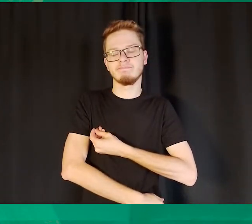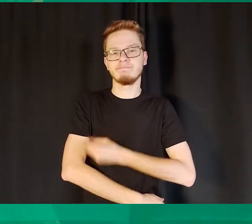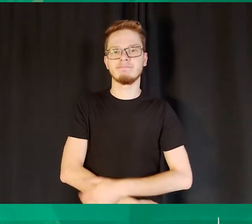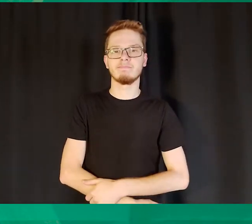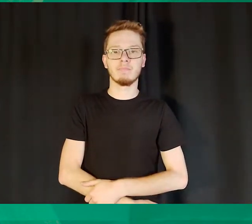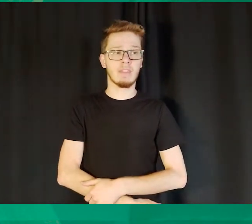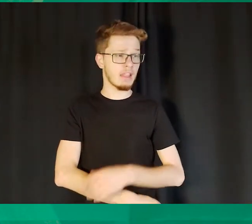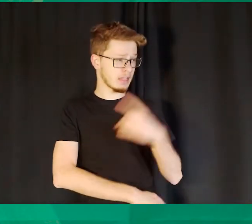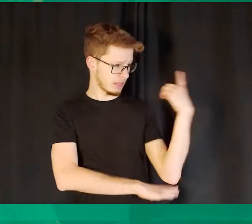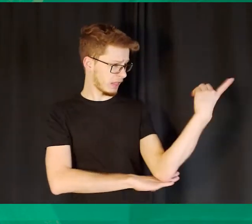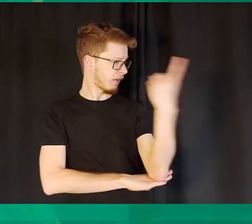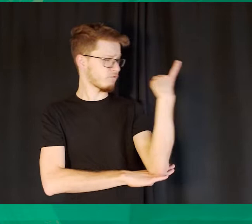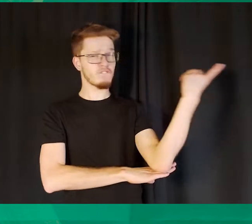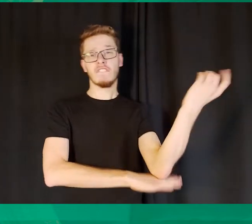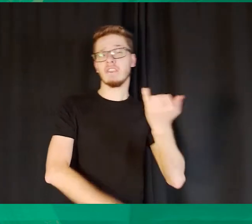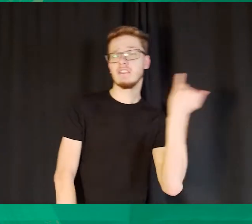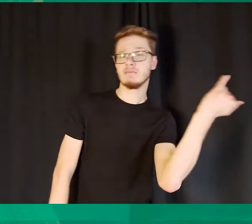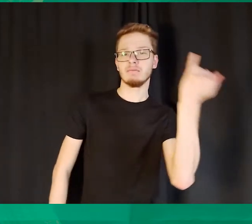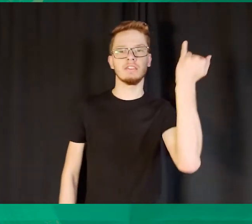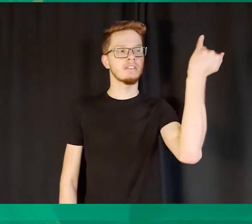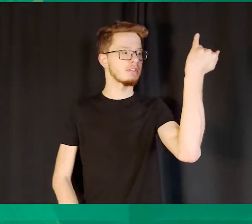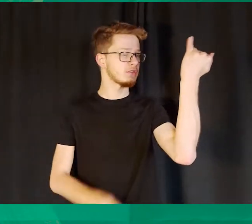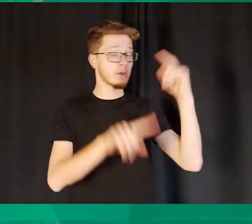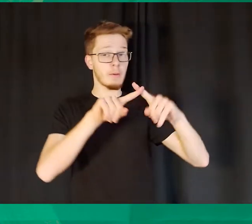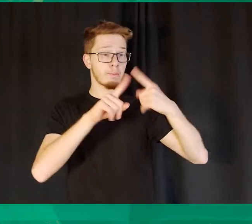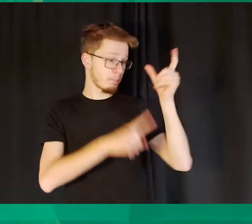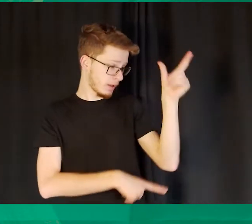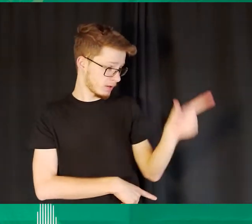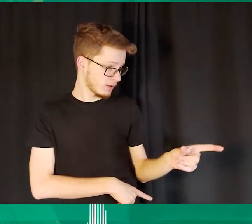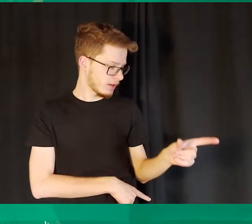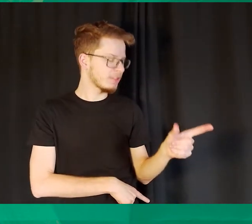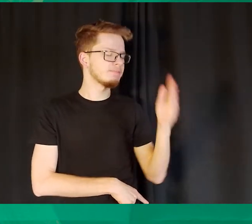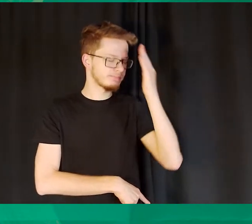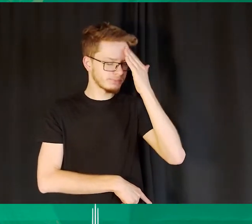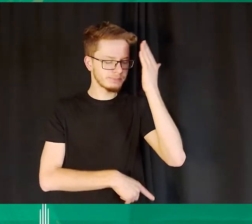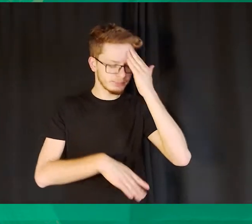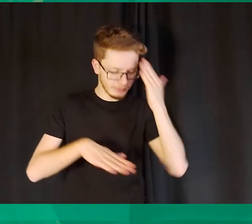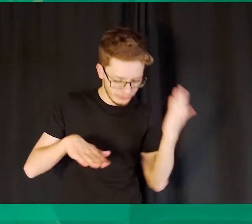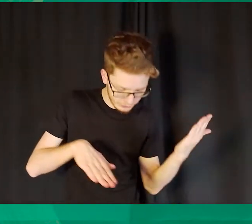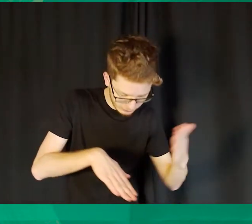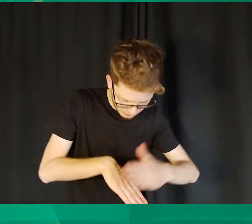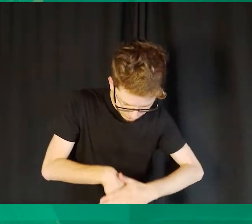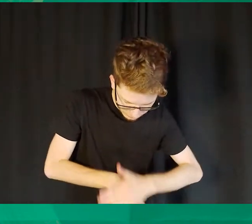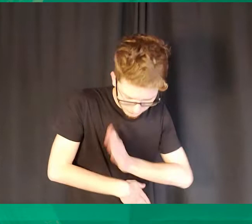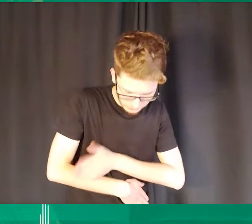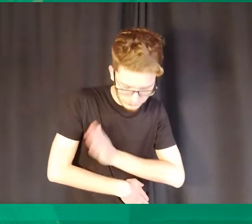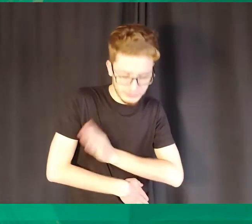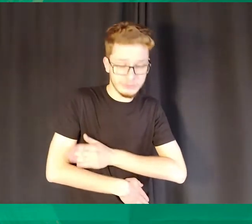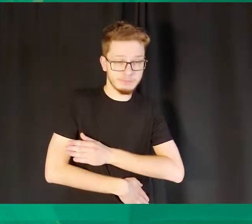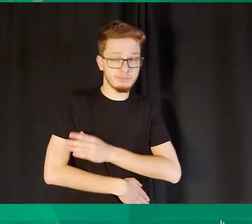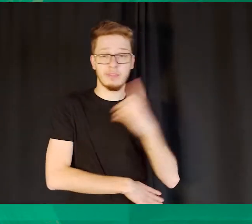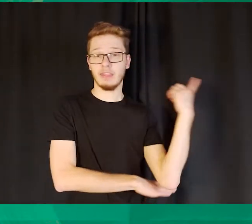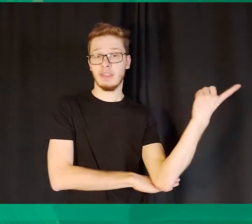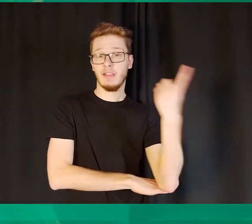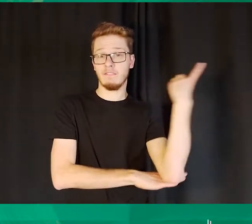compreensível para eles. Em algumas ocasiões, vemos até um nível baixo de instrução em alguns dos apóstolos.